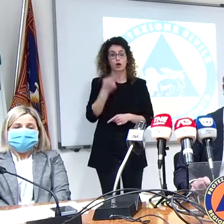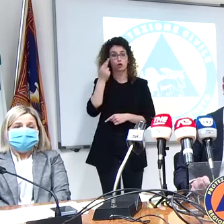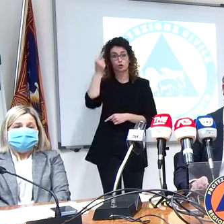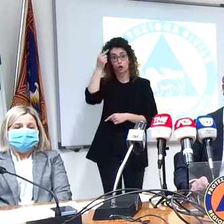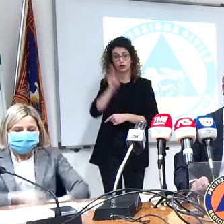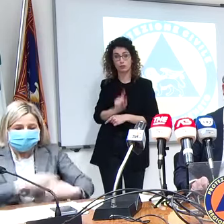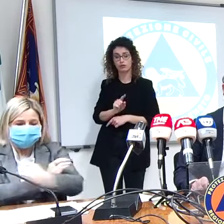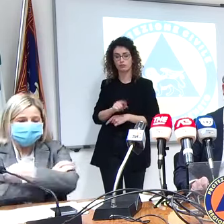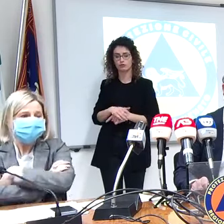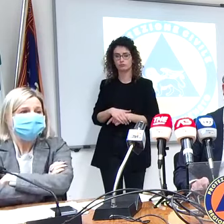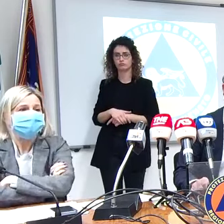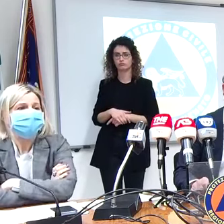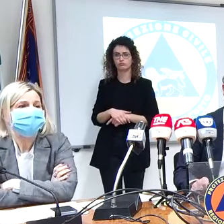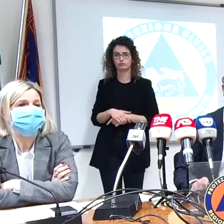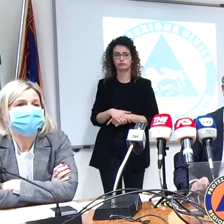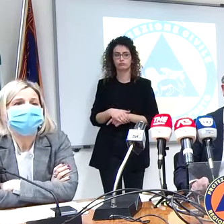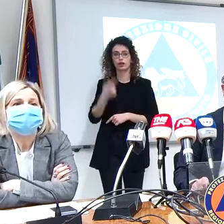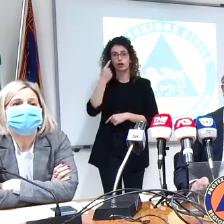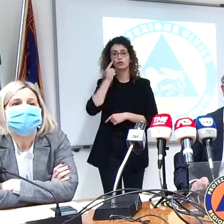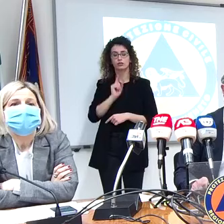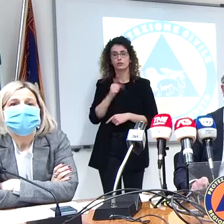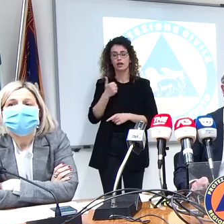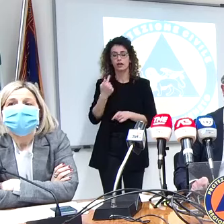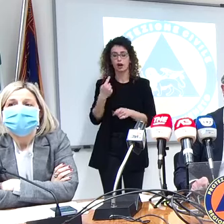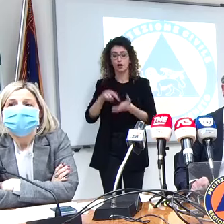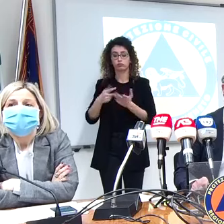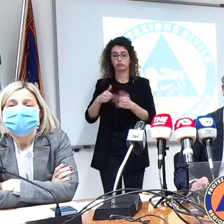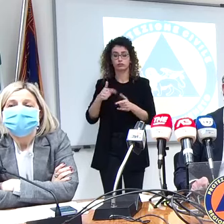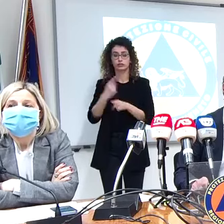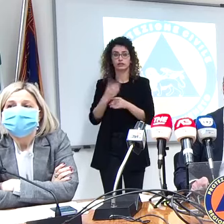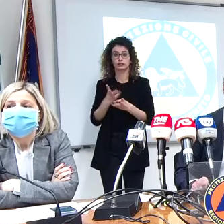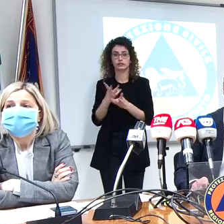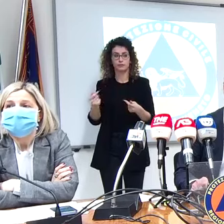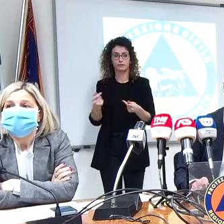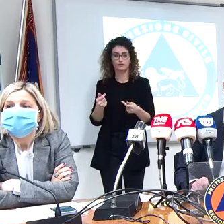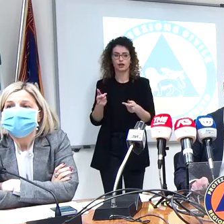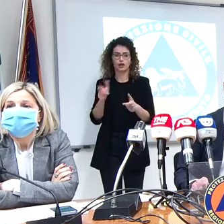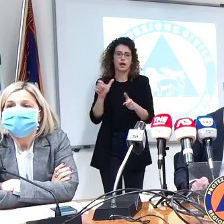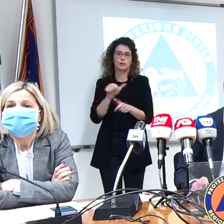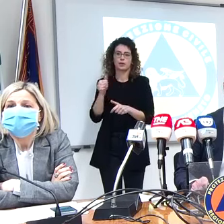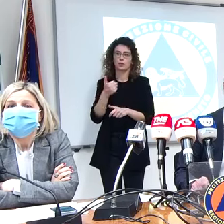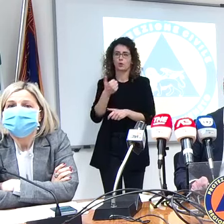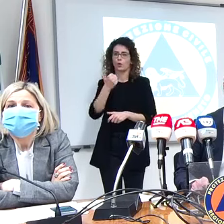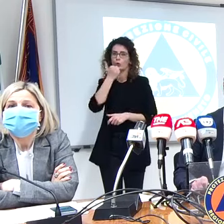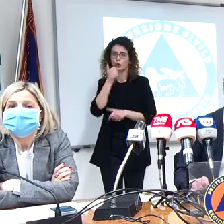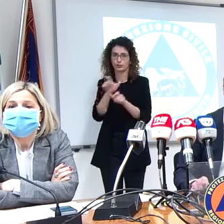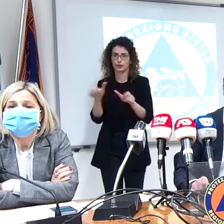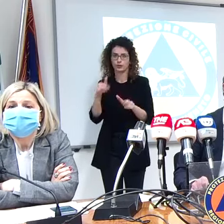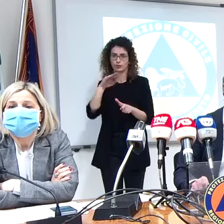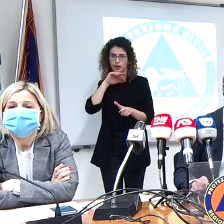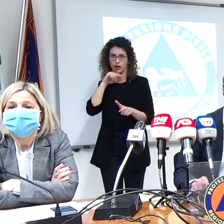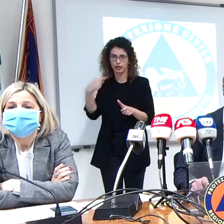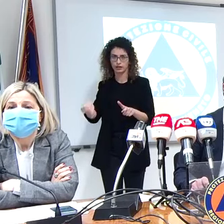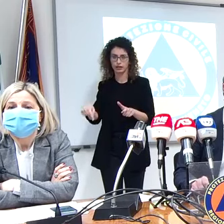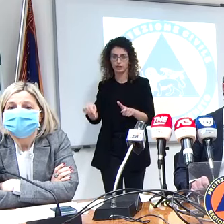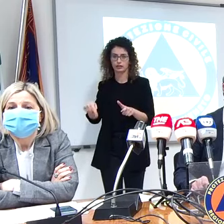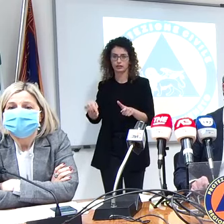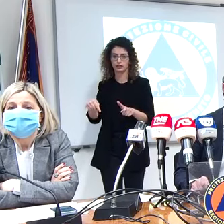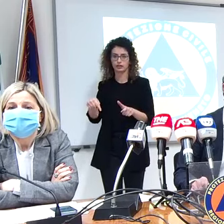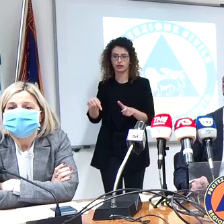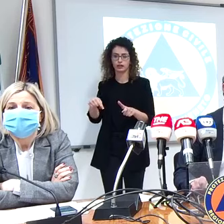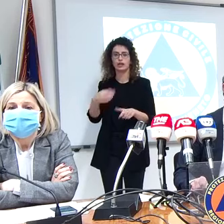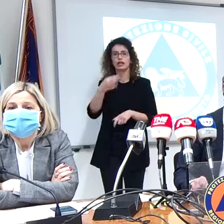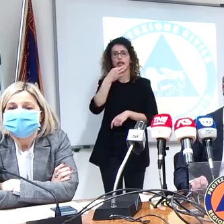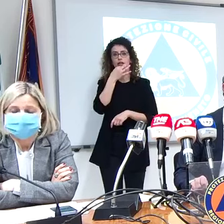come potremmo risolverlo, onestamente. Va risolto nel senso scusandosi con questi anziani, e vuol